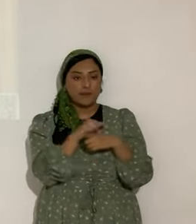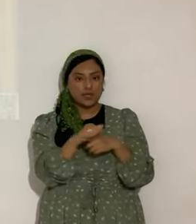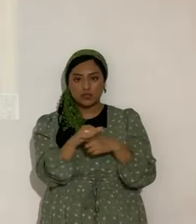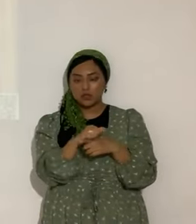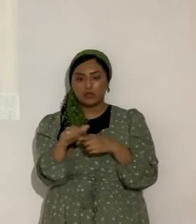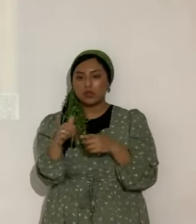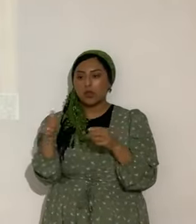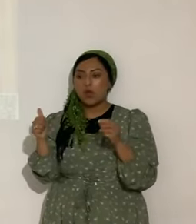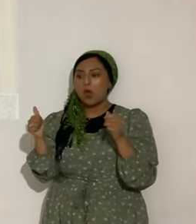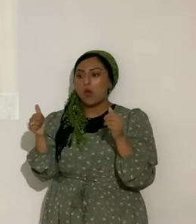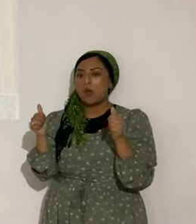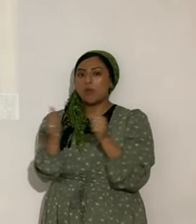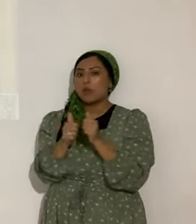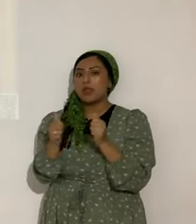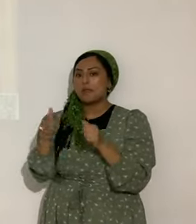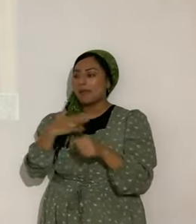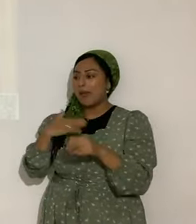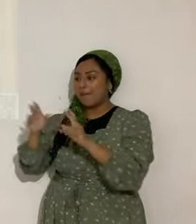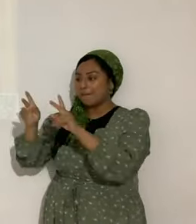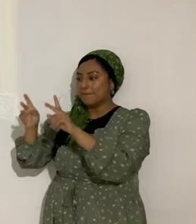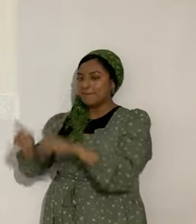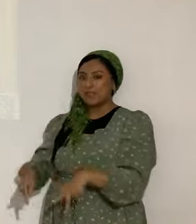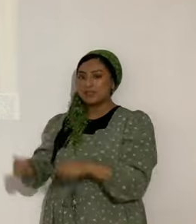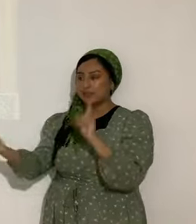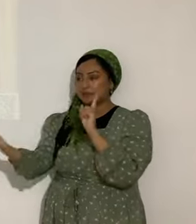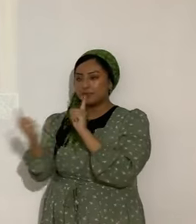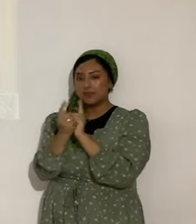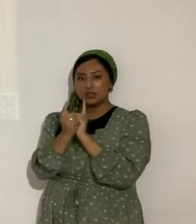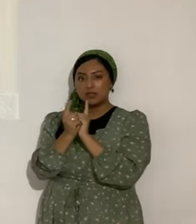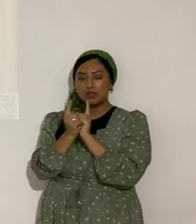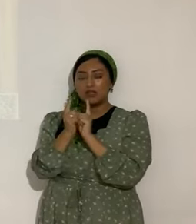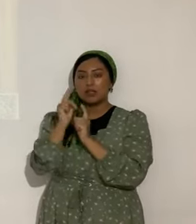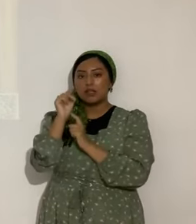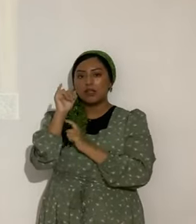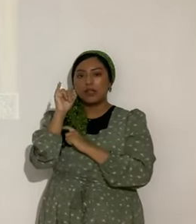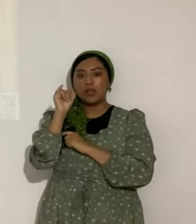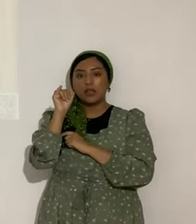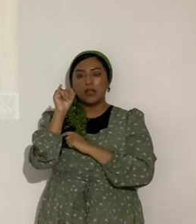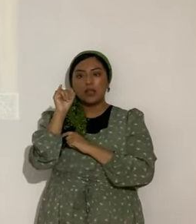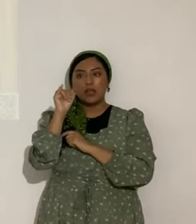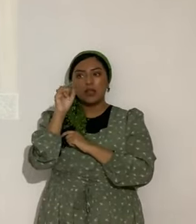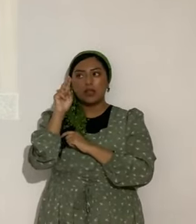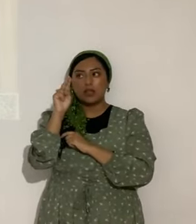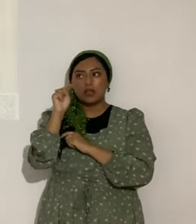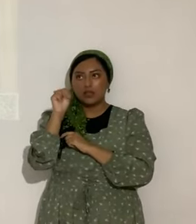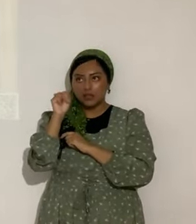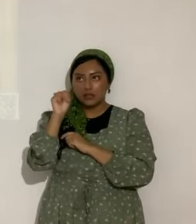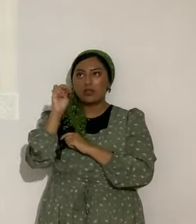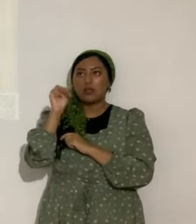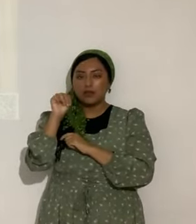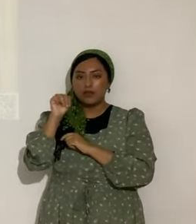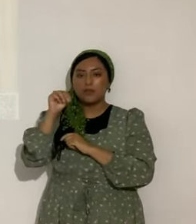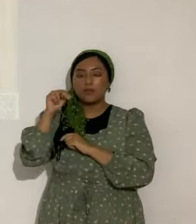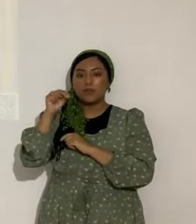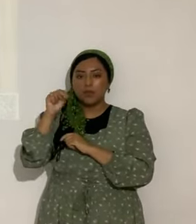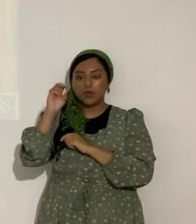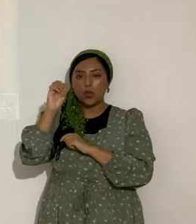pacientes la hipnosis. Porque eso no. No debe de ser. Porque eso es controlar la mente del otro. O sea. Uno